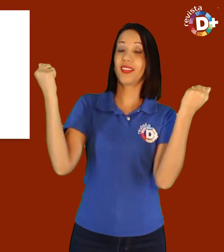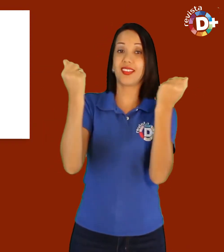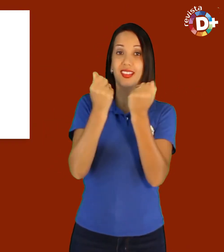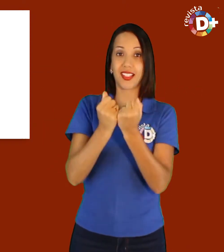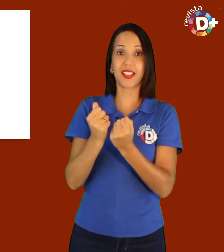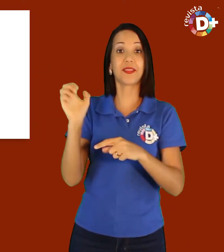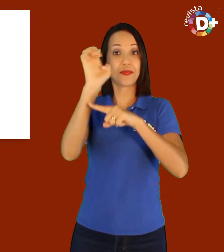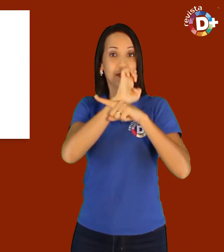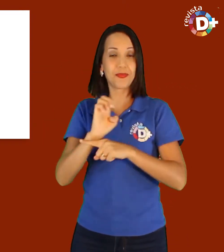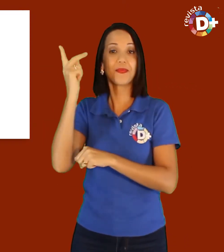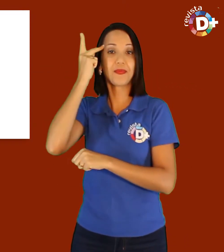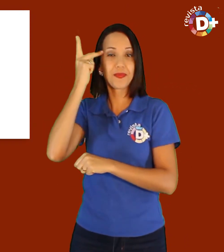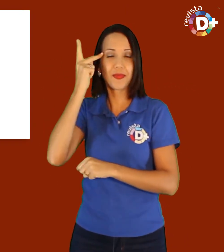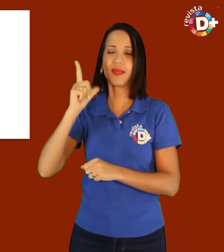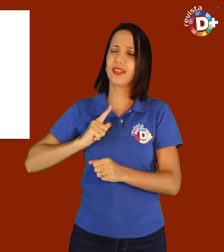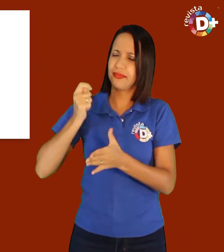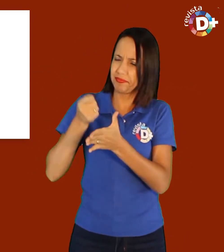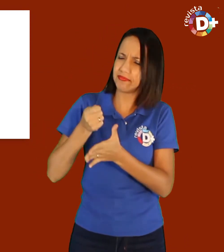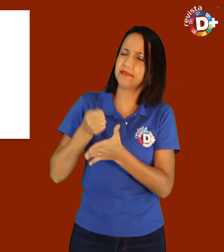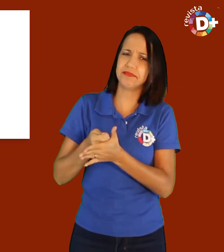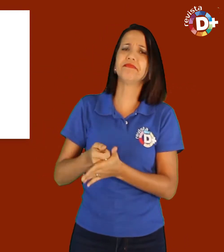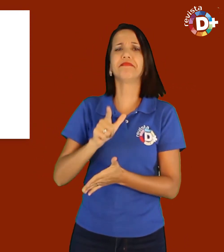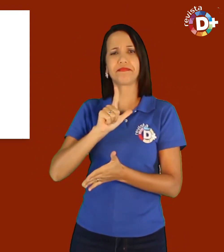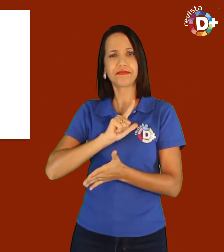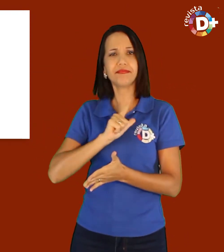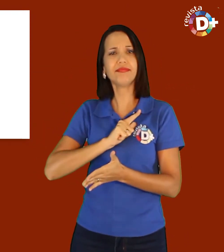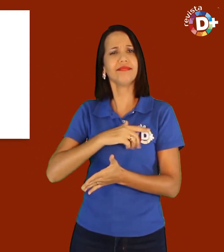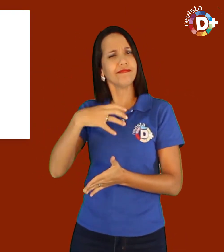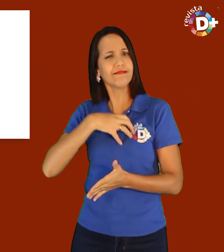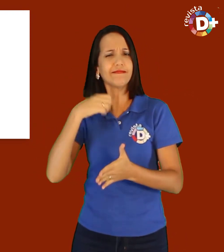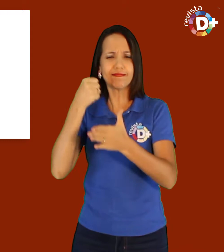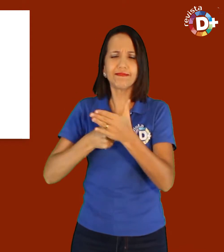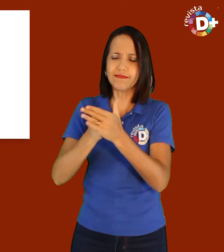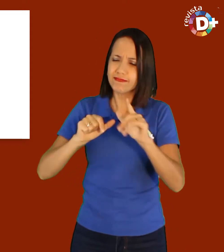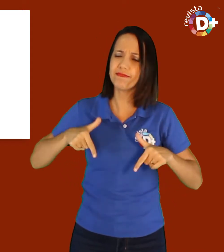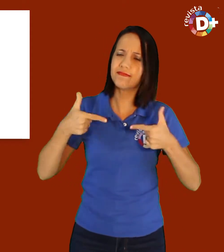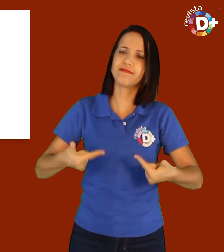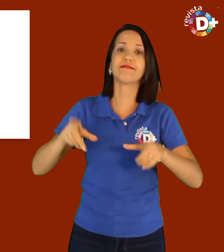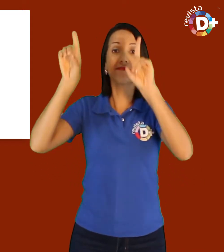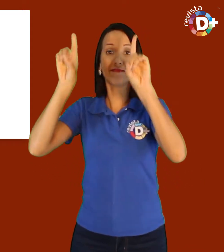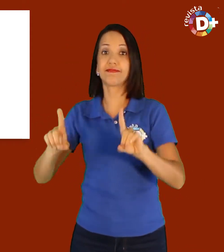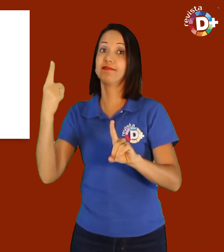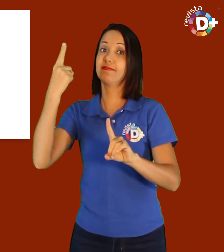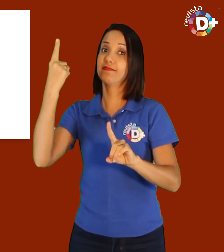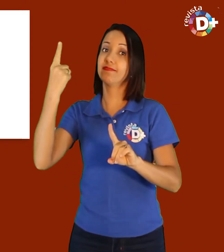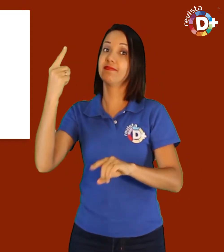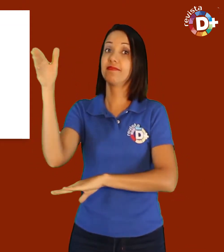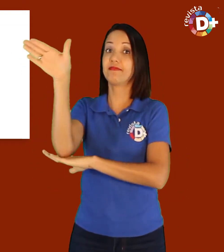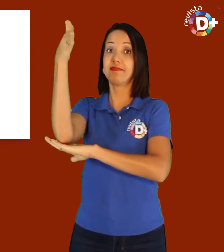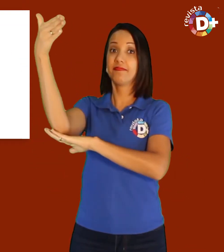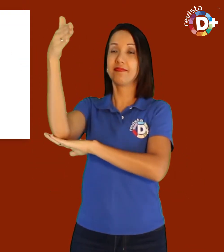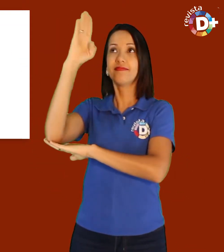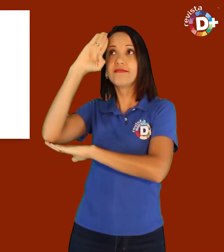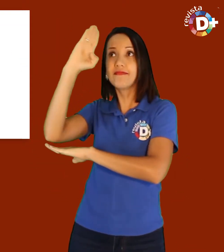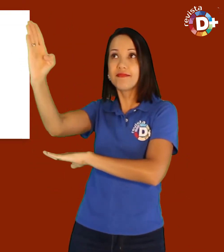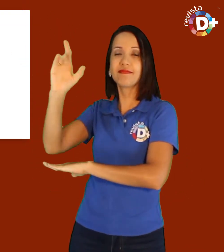parlamento nos abre novos caminhos e obrigações. A causa da pessoa com deficiência sempre foi a nossa primeira